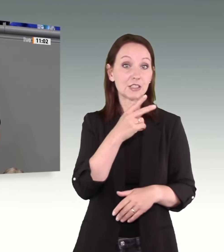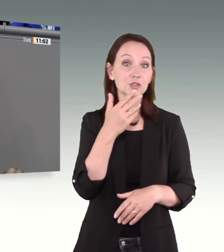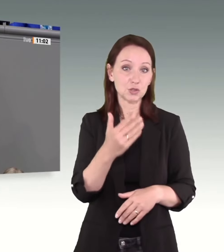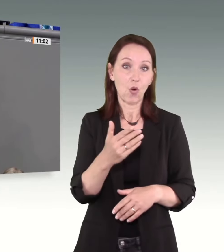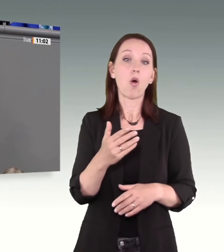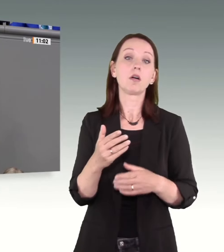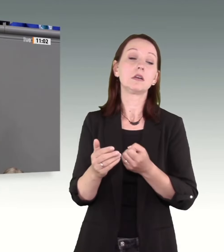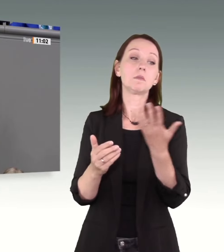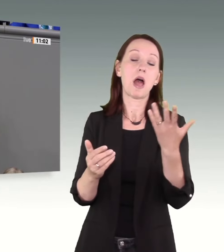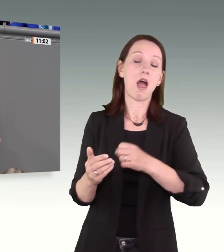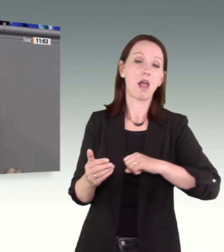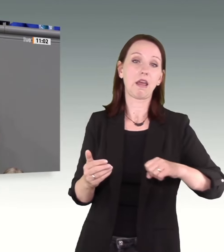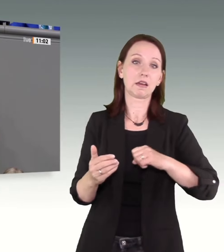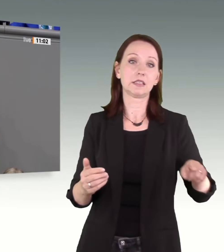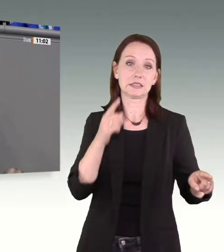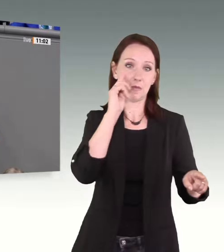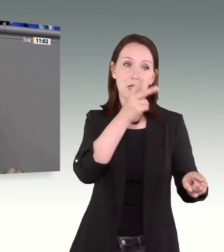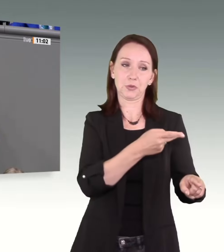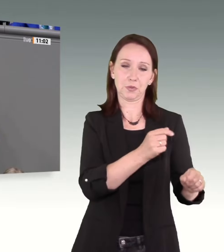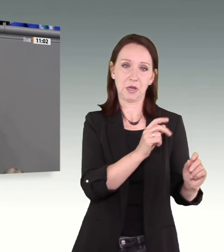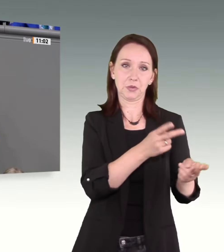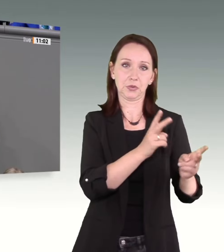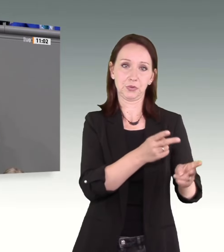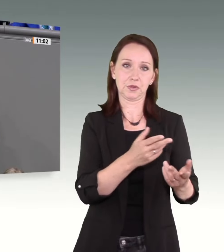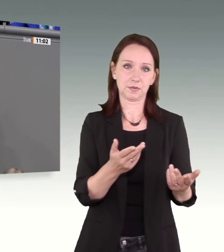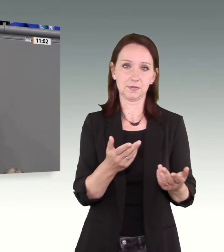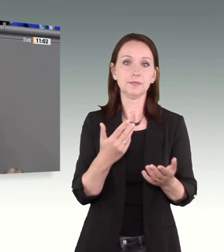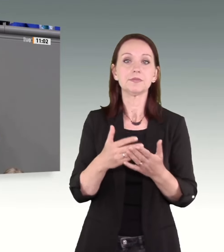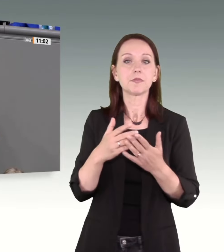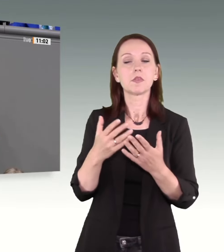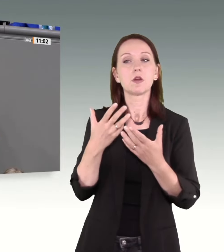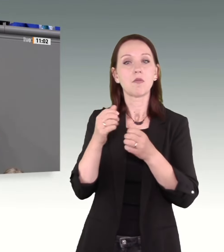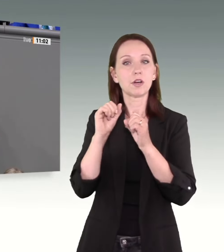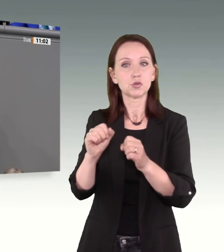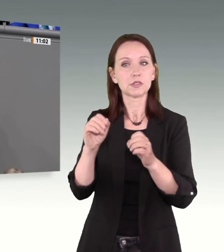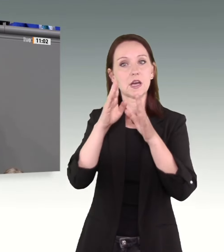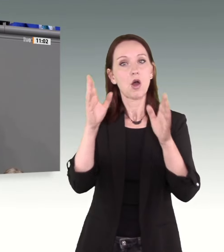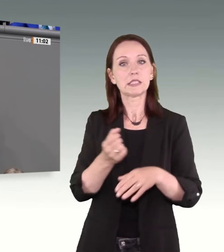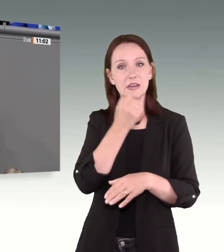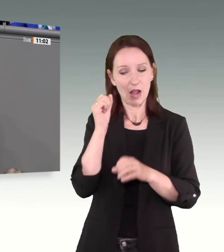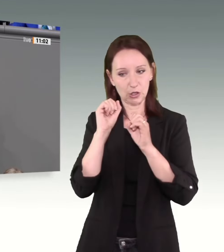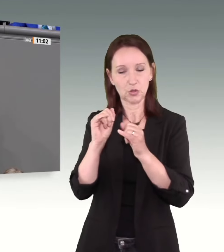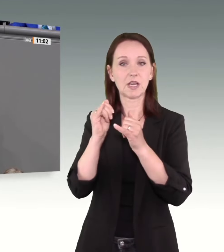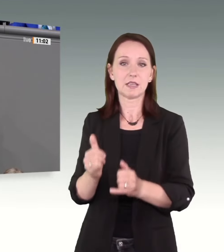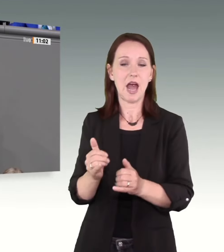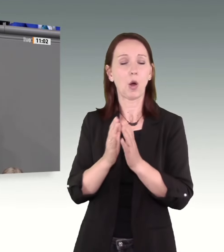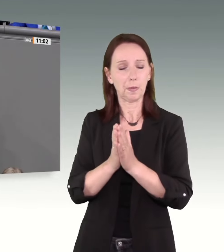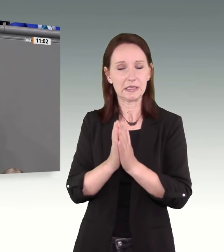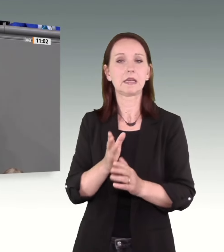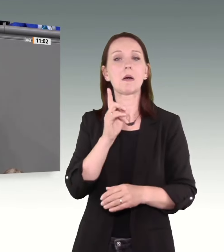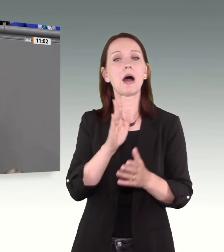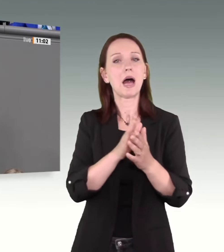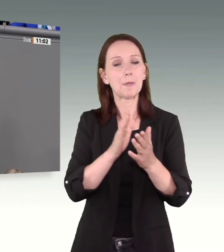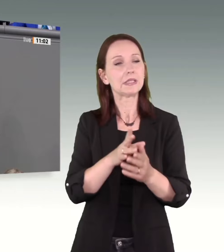politischen Spektrums fordern. Kurzum, Opferschutz und Schutz vor häuslicher Gewalt unbedingt. Aber bitte wirksam und